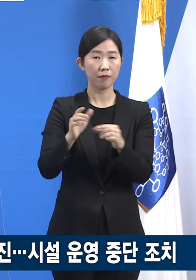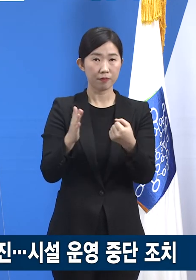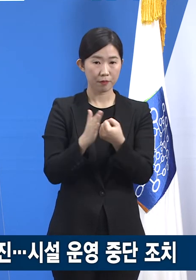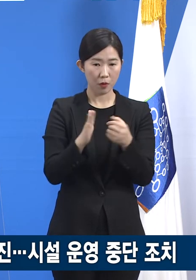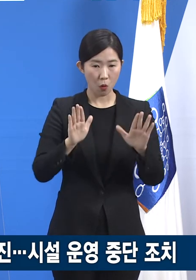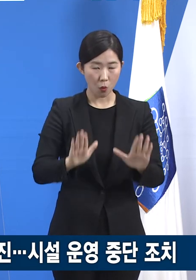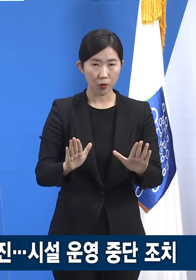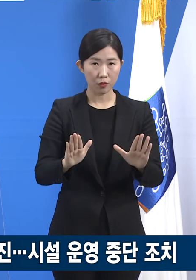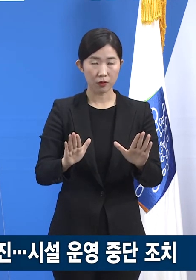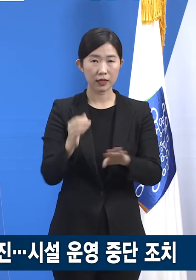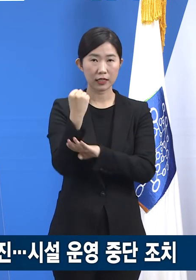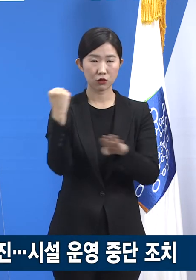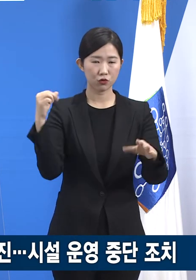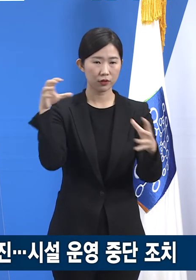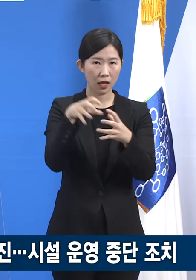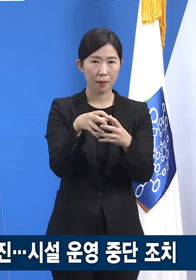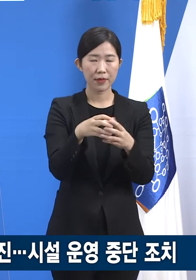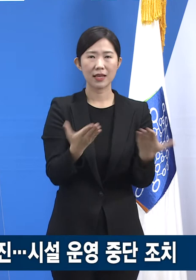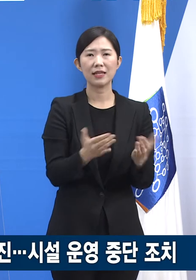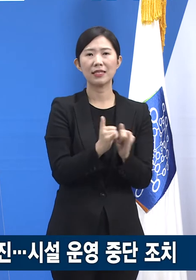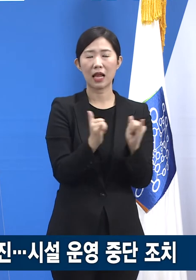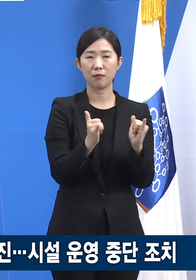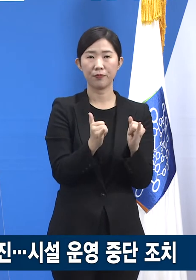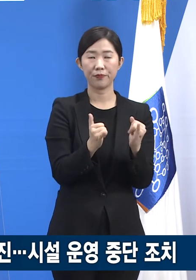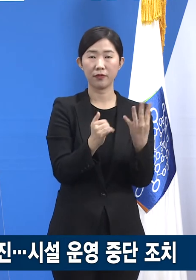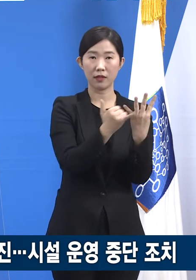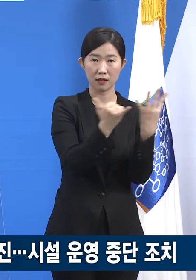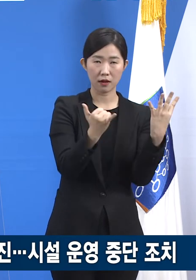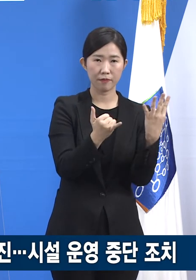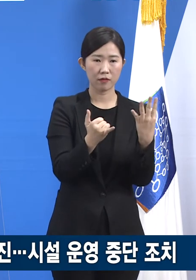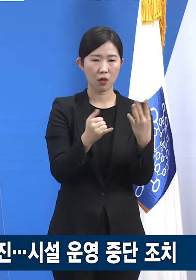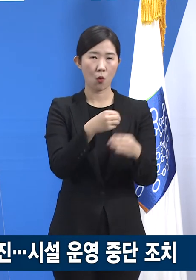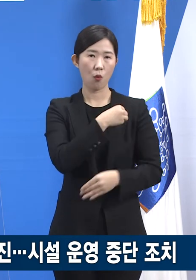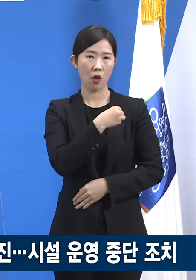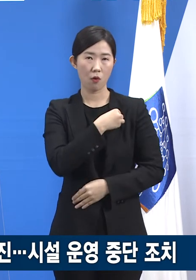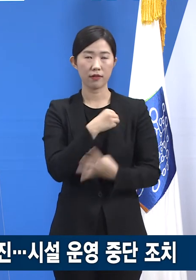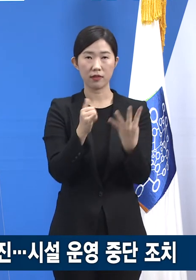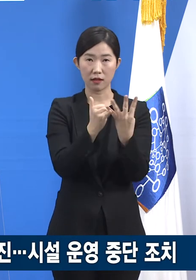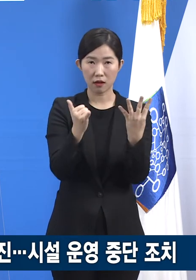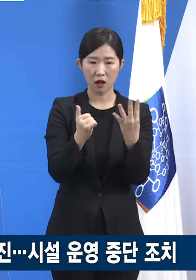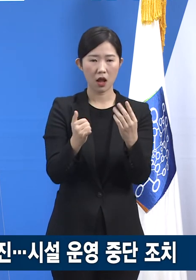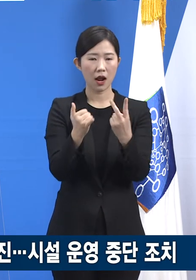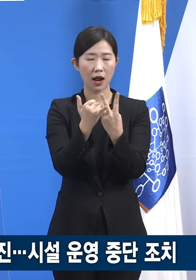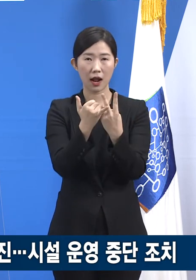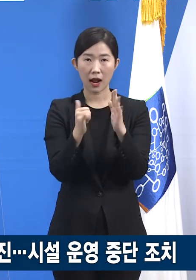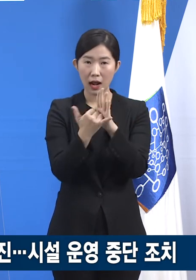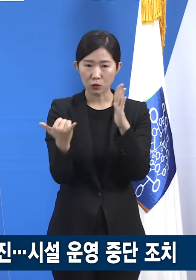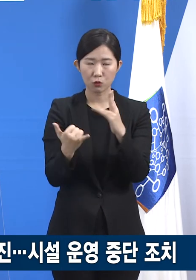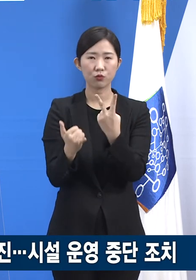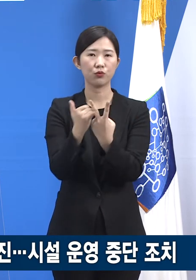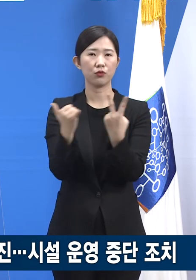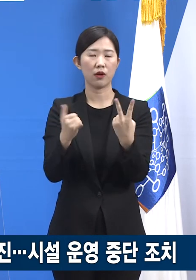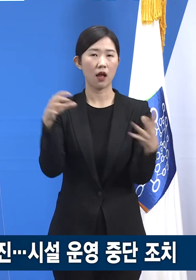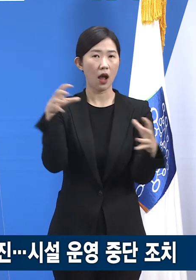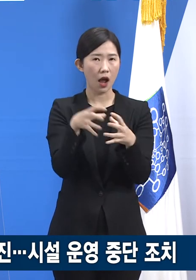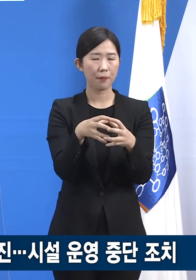확진자는 직원 4명, 센터 이용자 4명, 가족 2명 등 총 10명으로 늘었습니다.